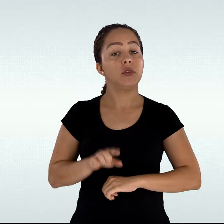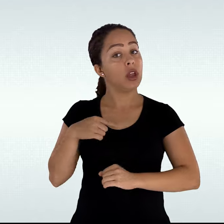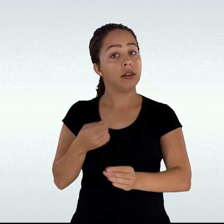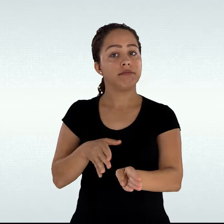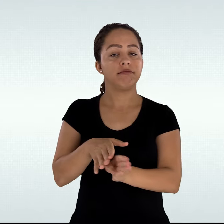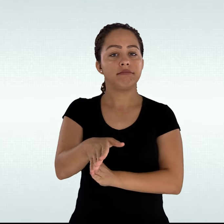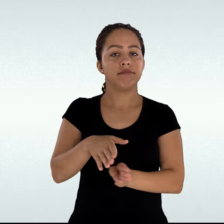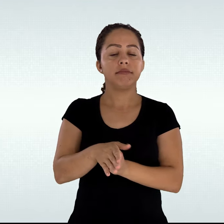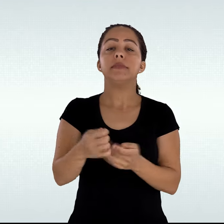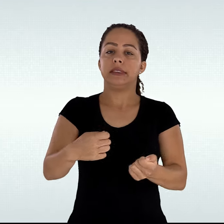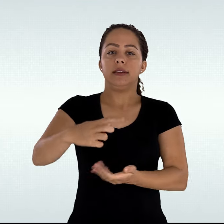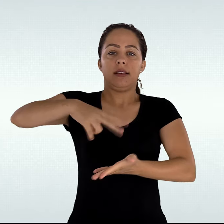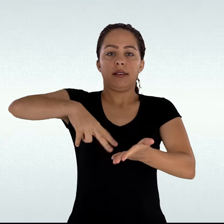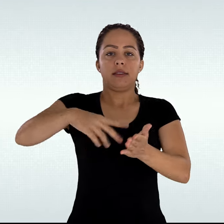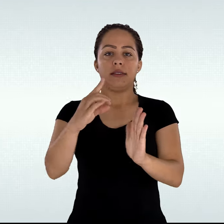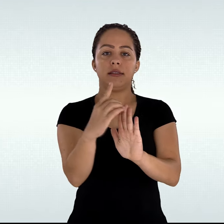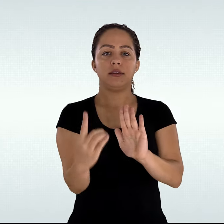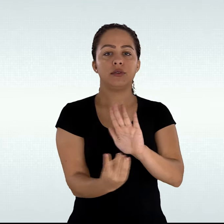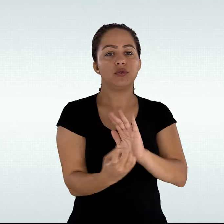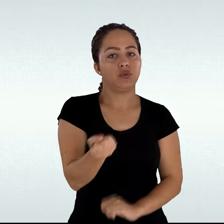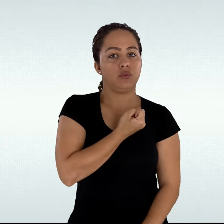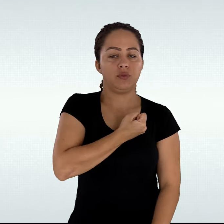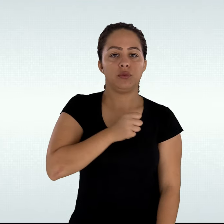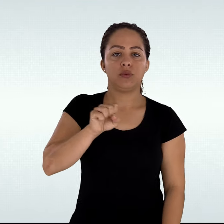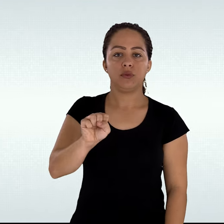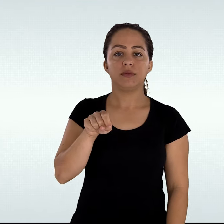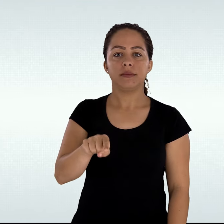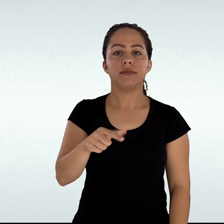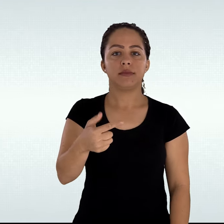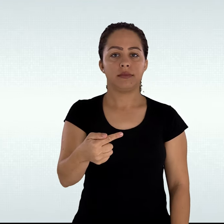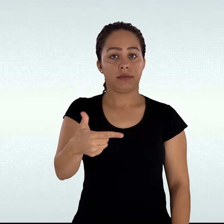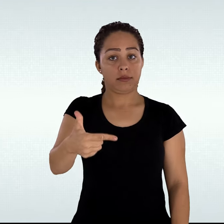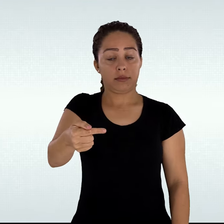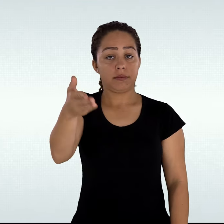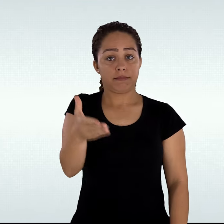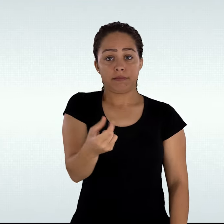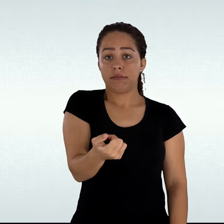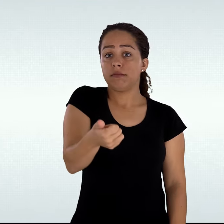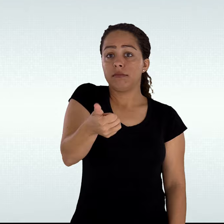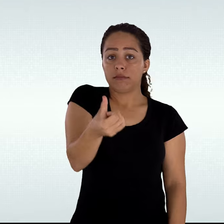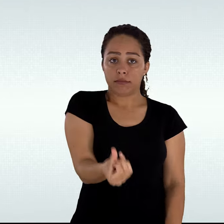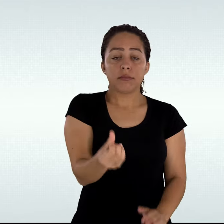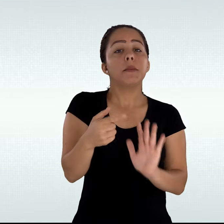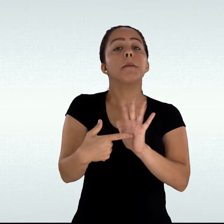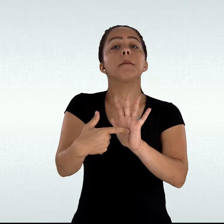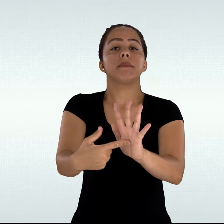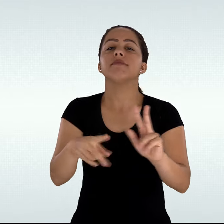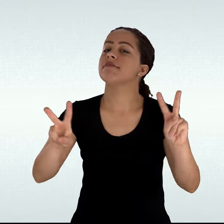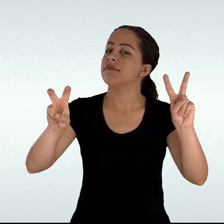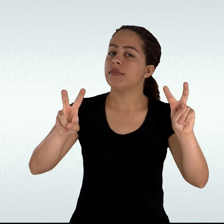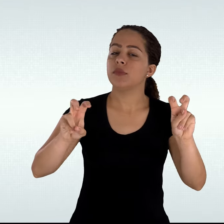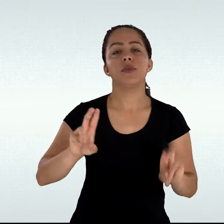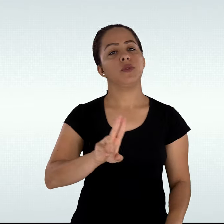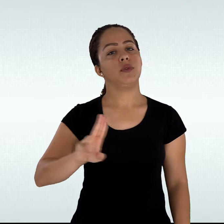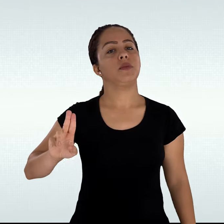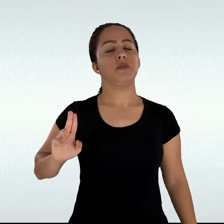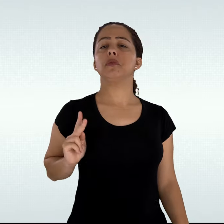Recomendamos a leitura do decreto nº 8.727-2016 que dispõe